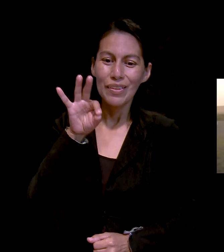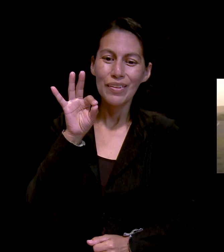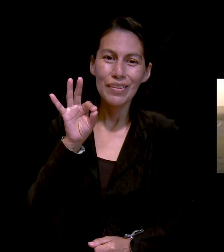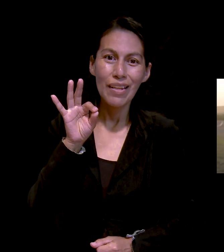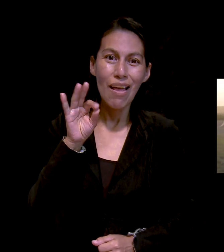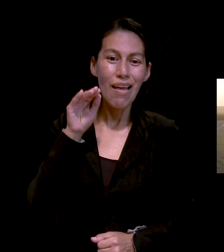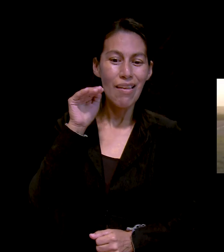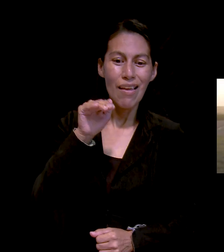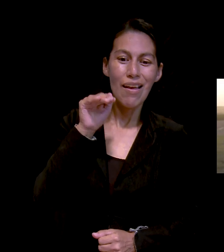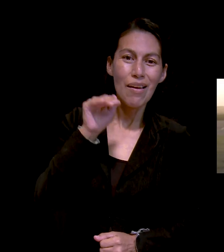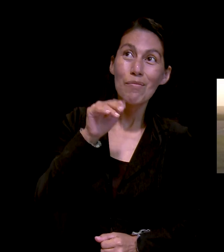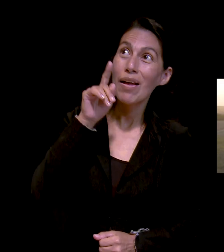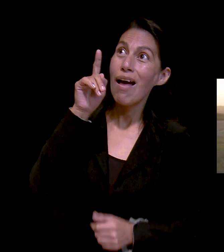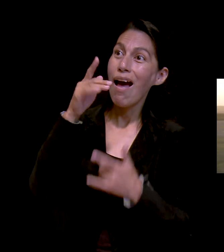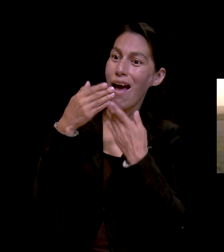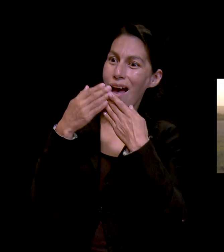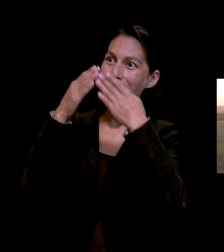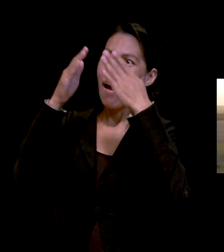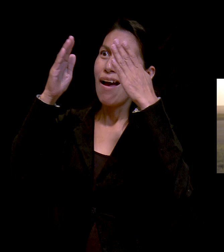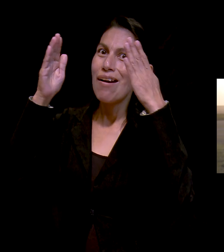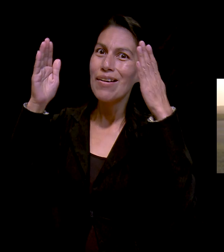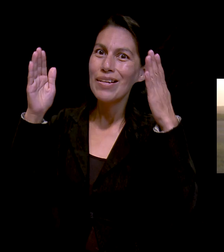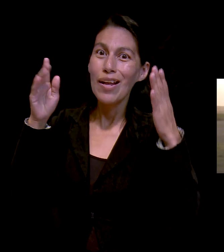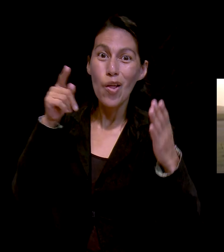si lo puedes creer.